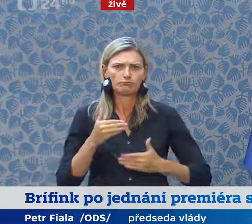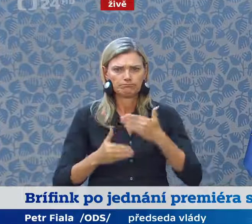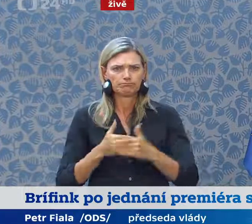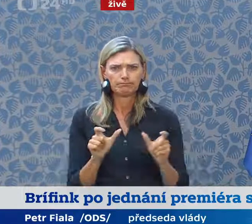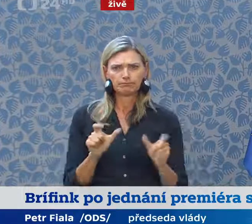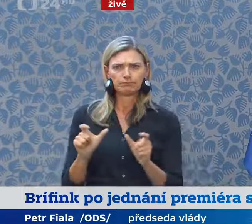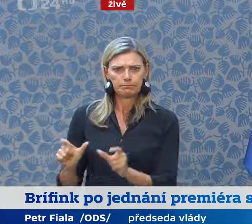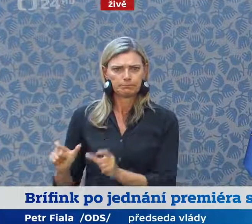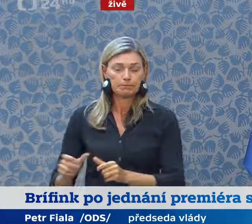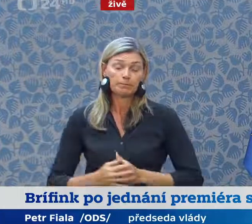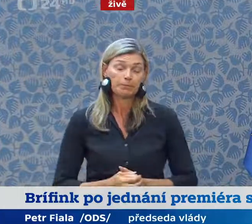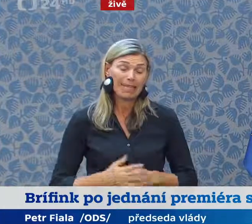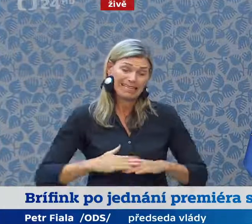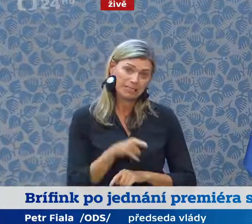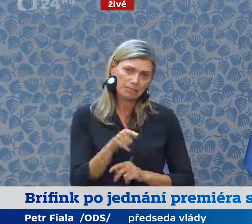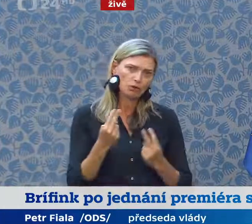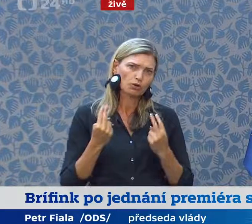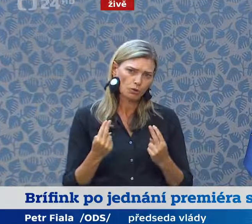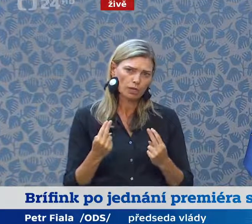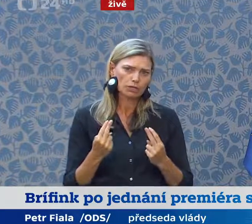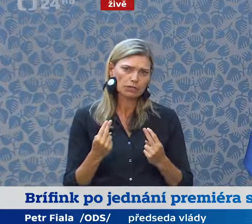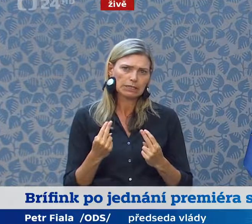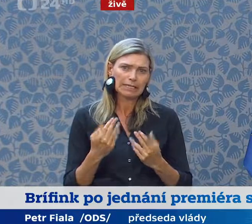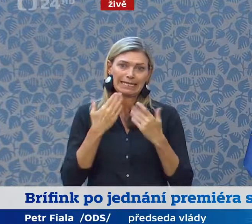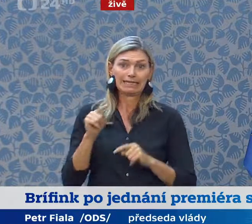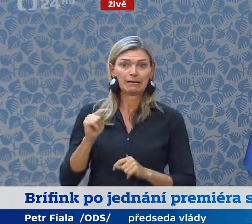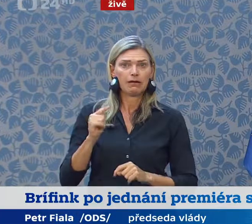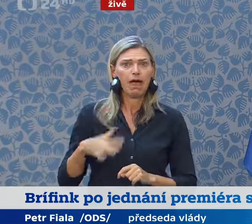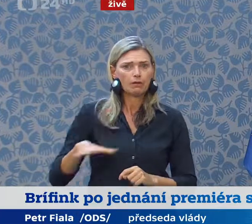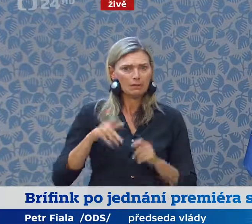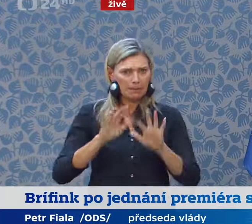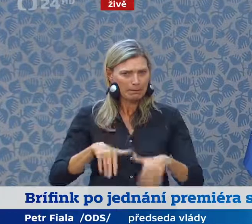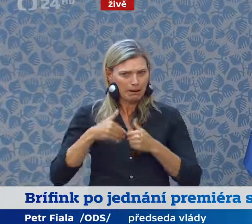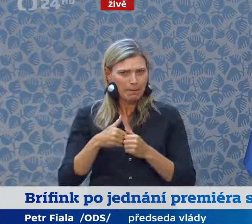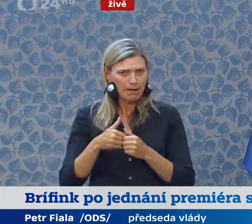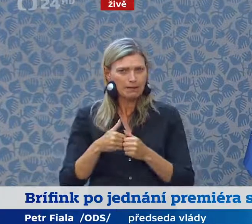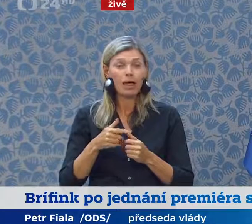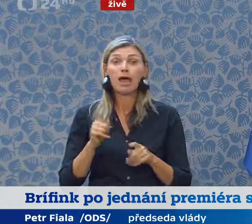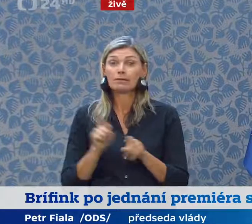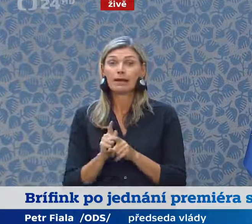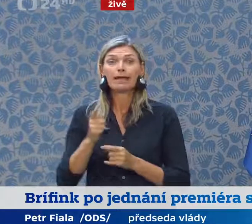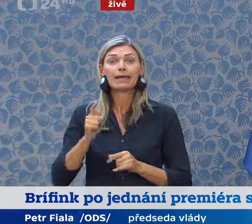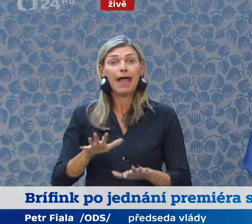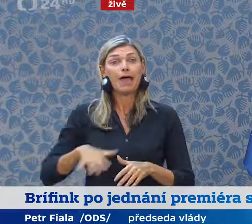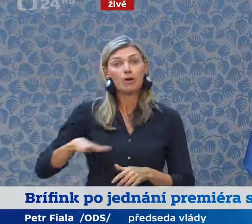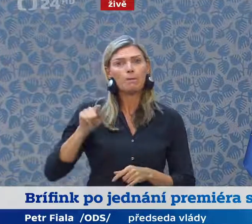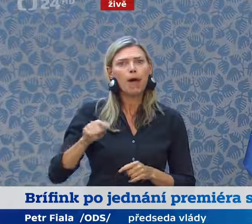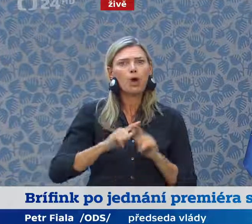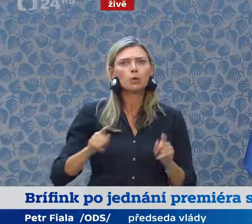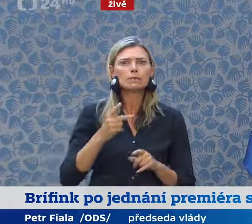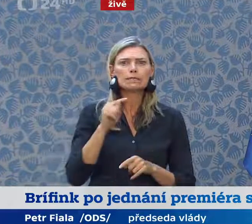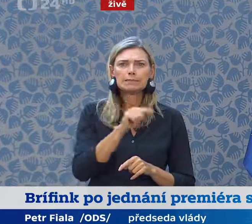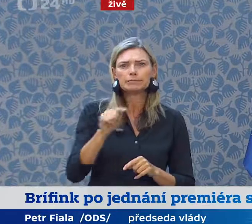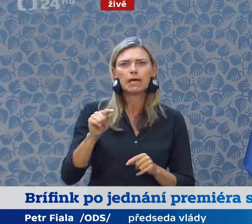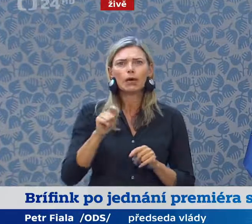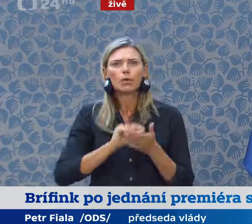myslím, že je důležitá role Evropského parlamentu a že je důležité, aby klíčové evropské instituce tuto